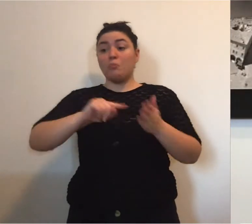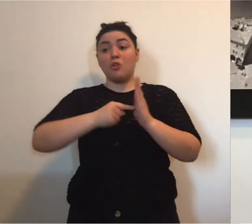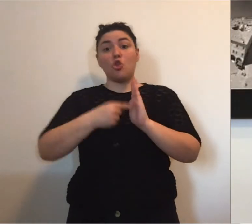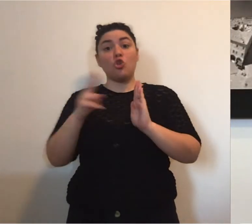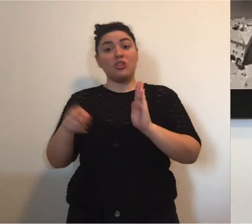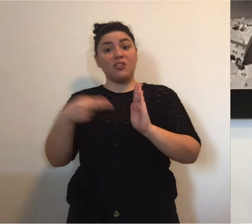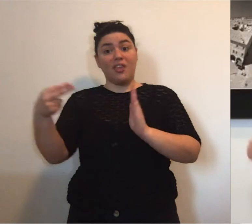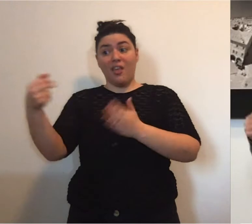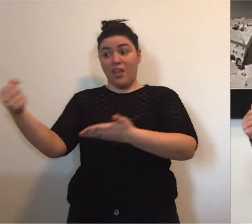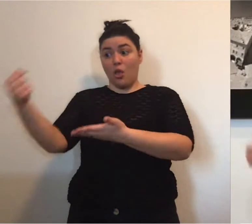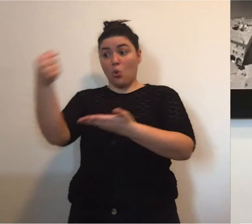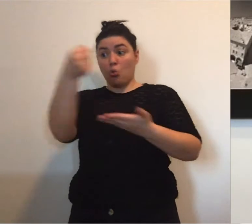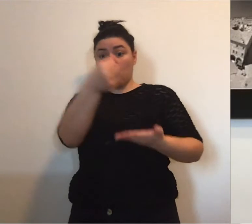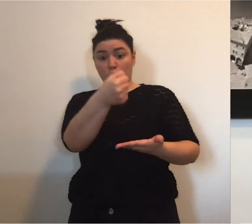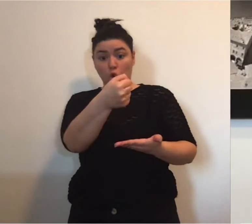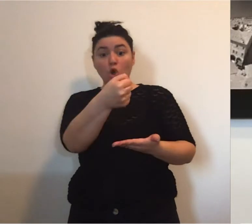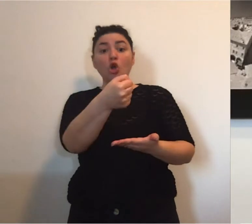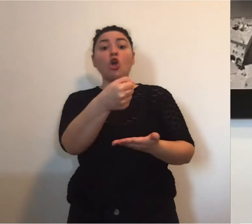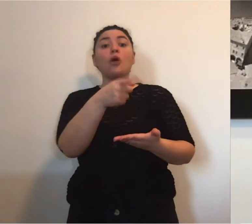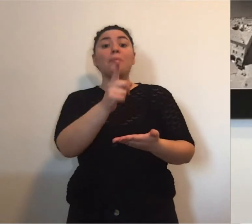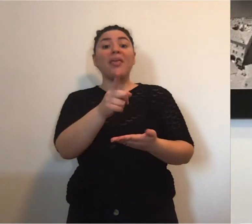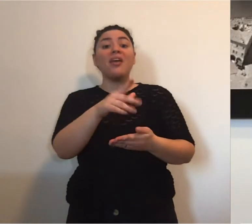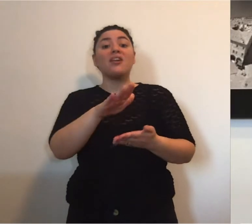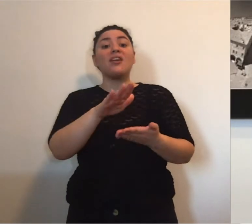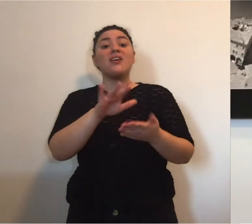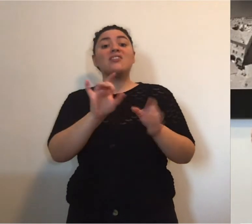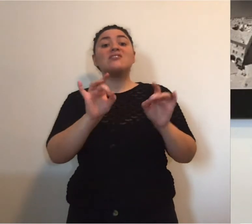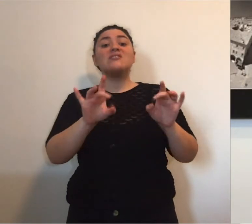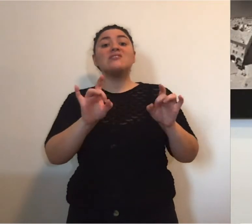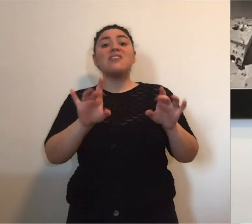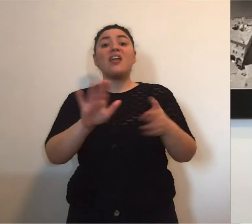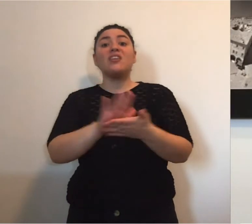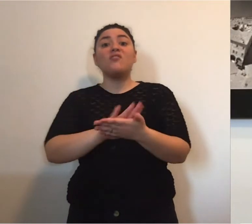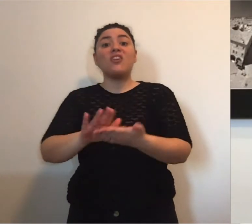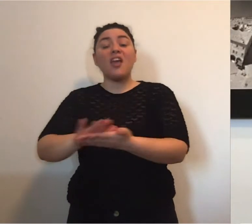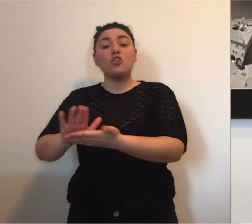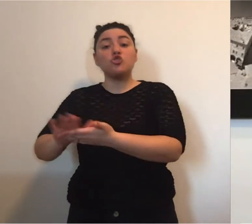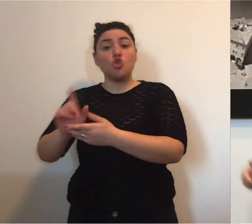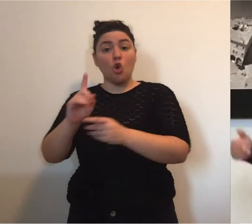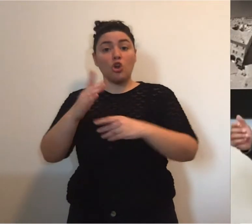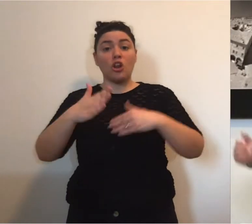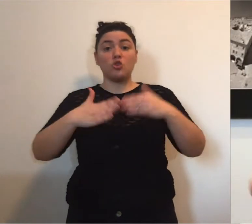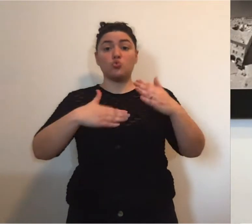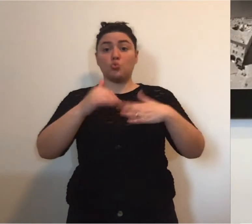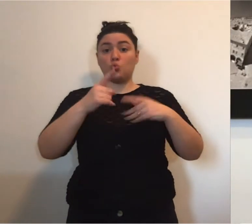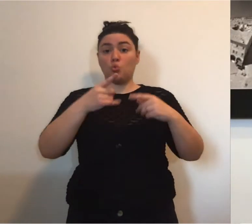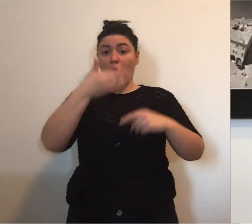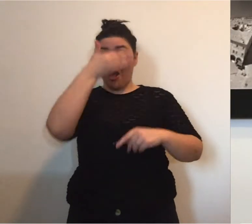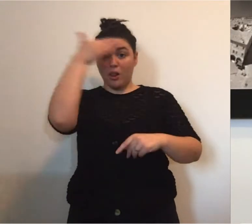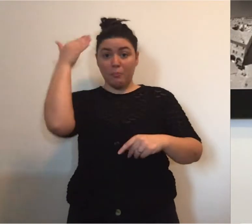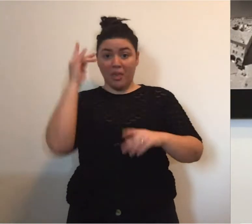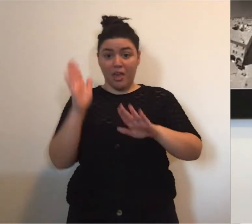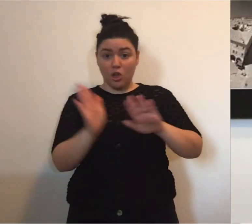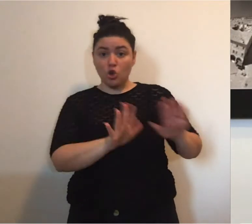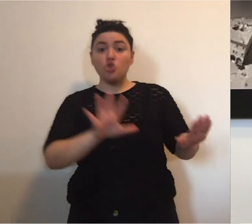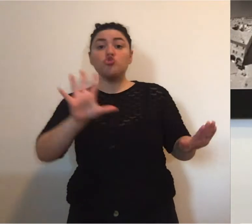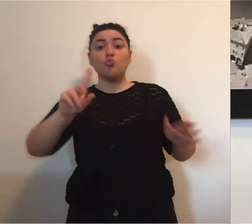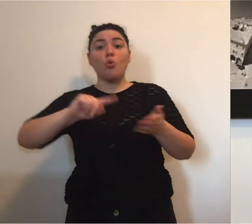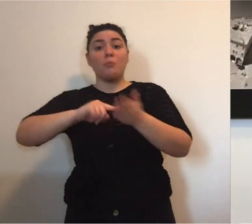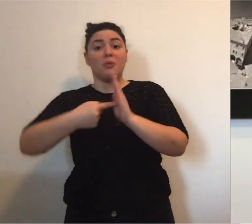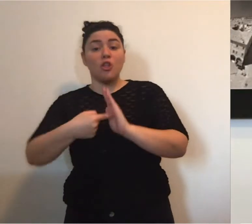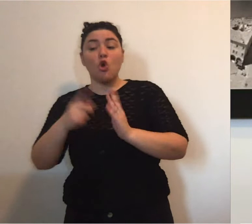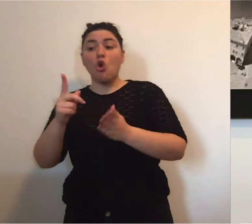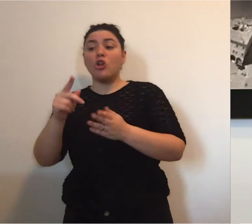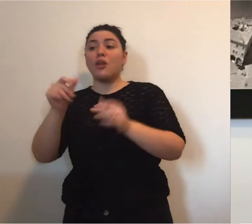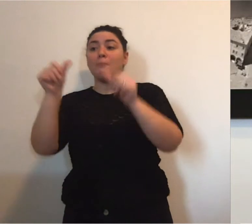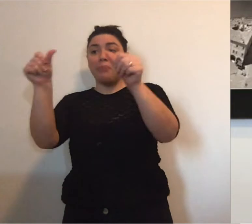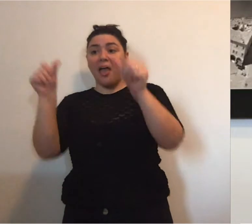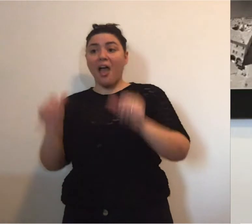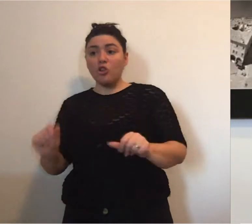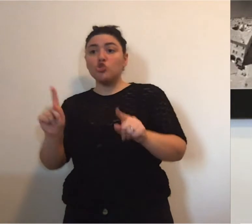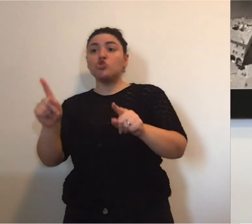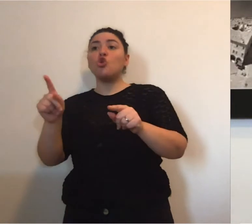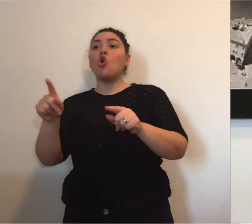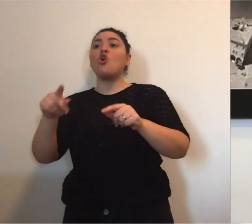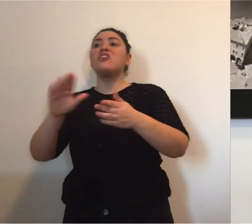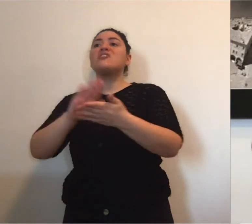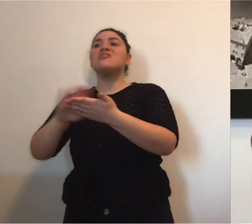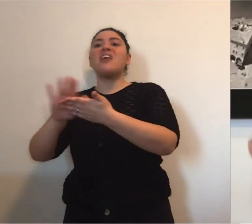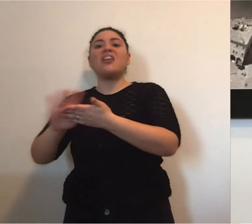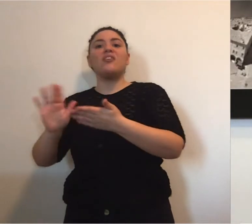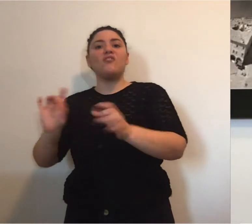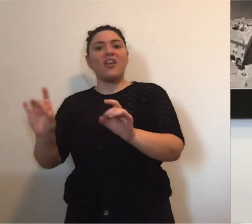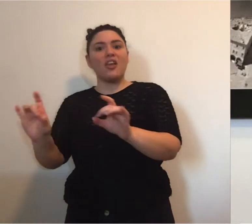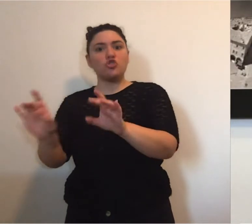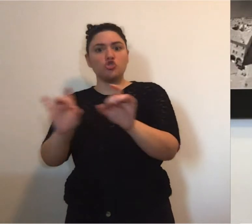nonostante il coronavirus. Sono stati messi a disposizione 2 milioni di euro per la sanificazione delle strutture